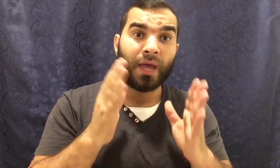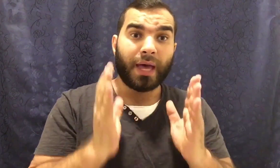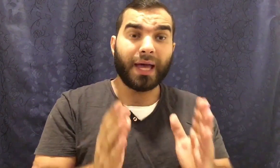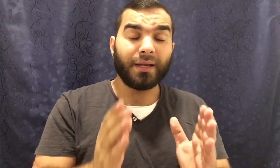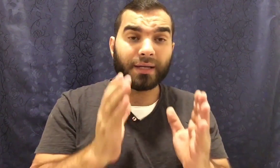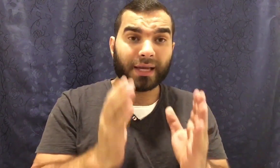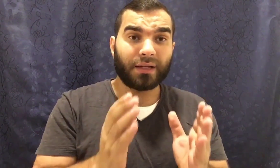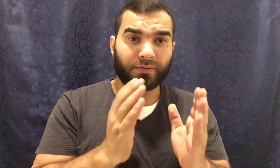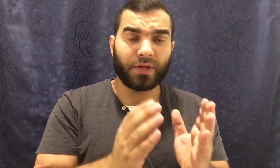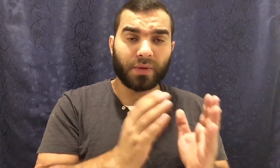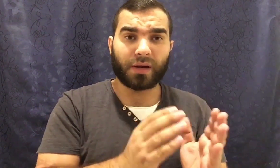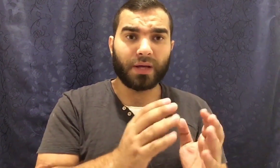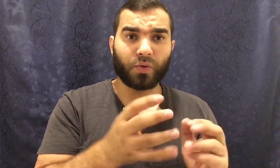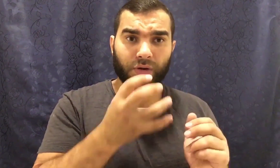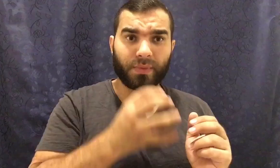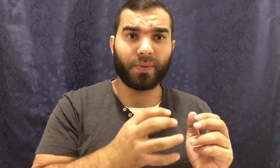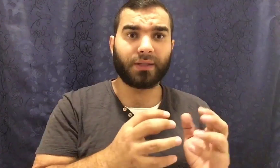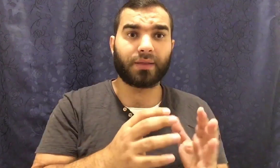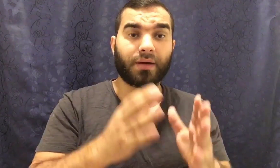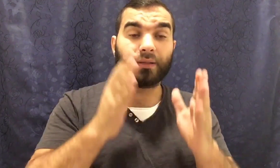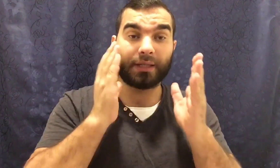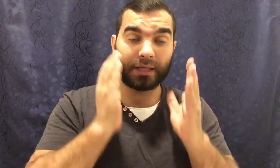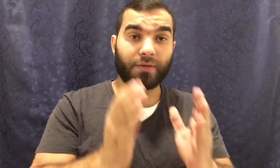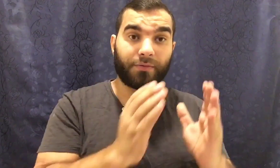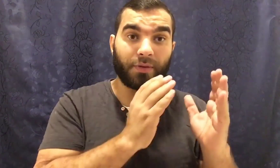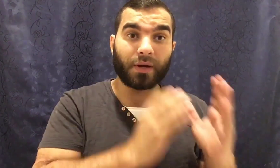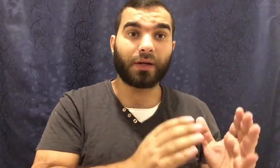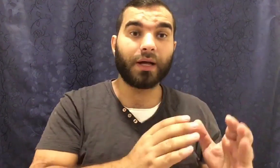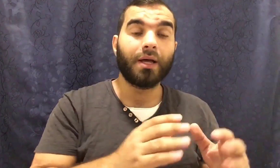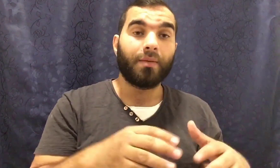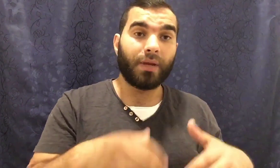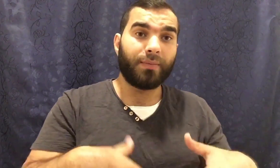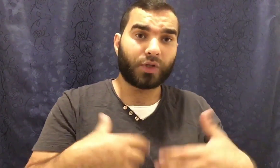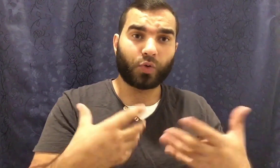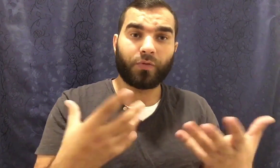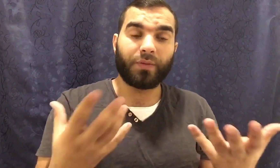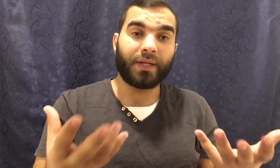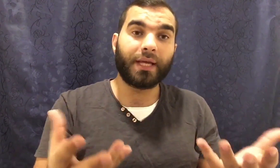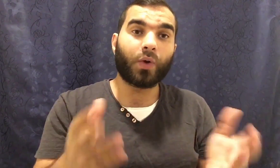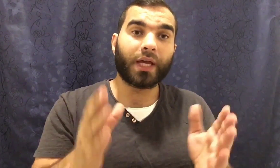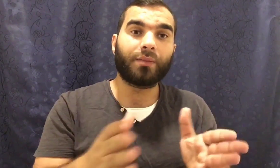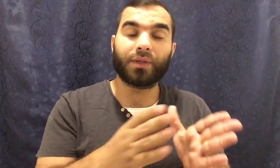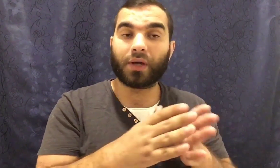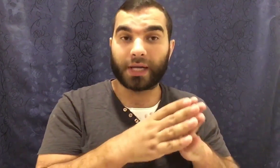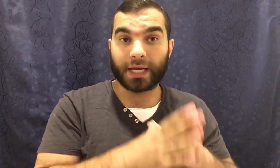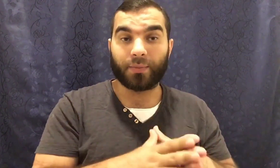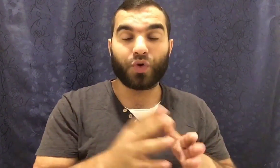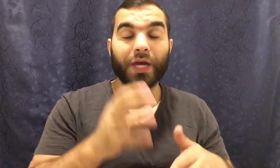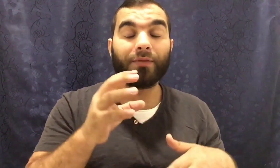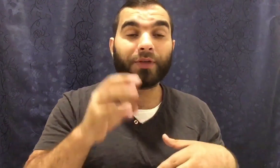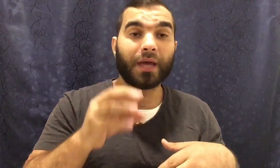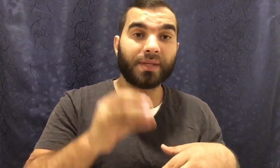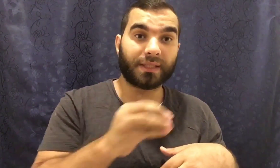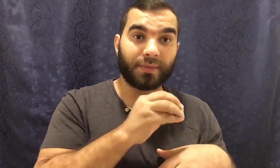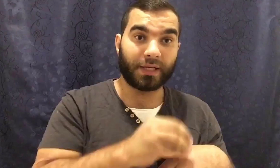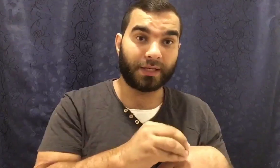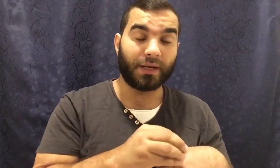قال ان كانت فيه مرأة نقل من بعد الثقاط ان كان فيه مرأة من اللي بيسكنه في البادية وكانت بطرع الغنم وكان فيها مسمة جن